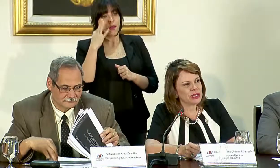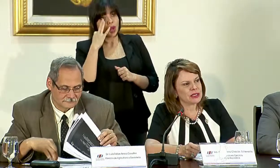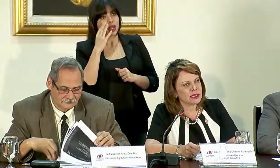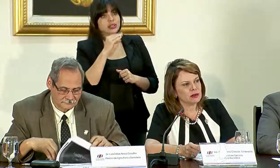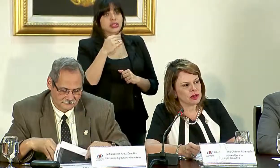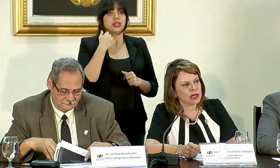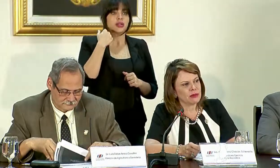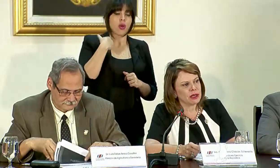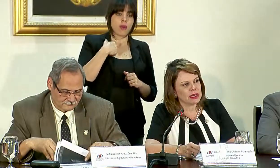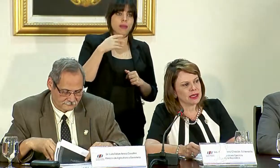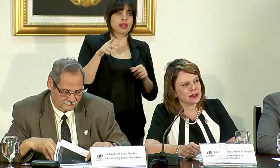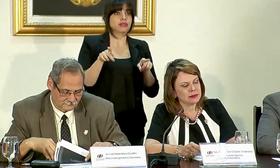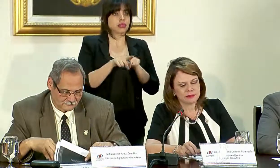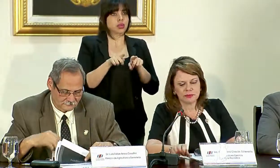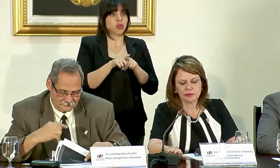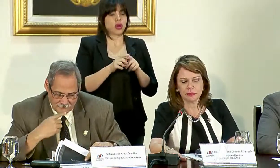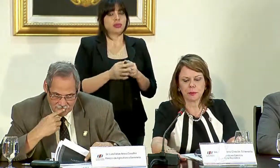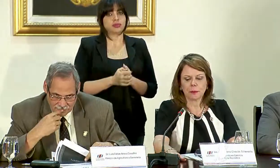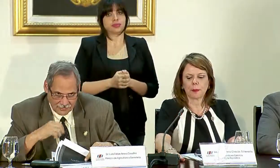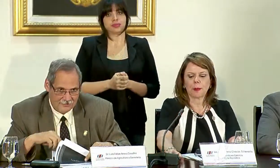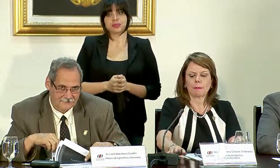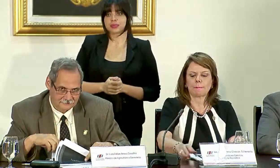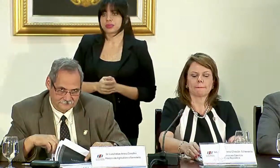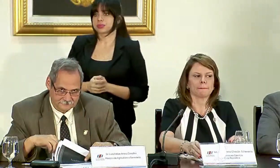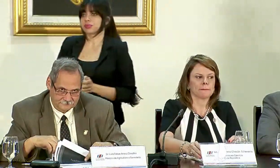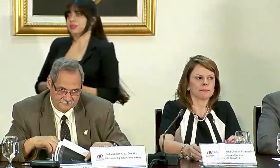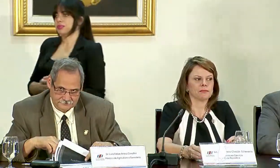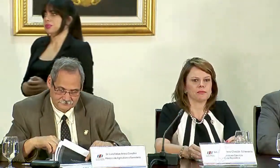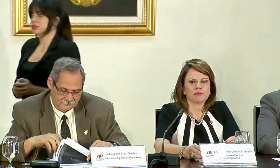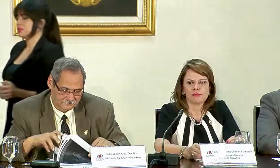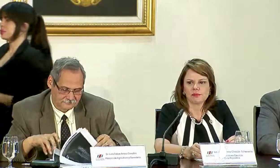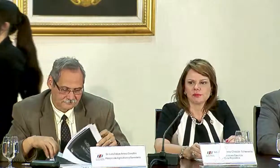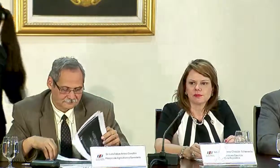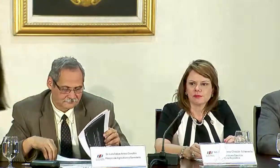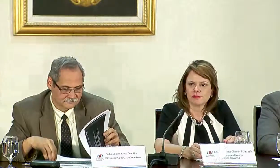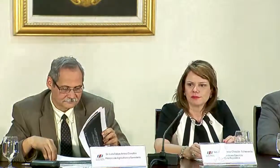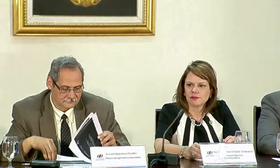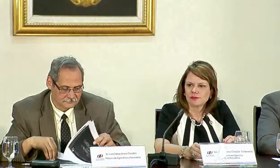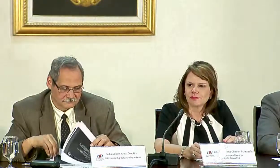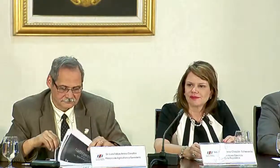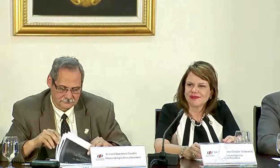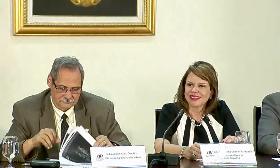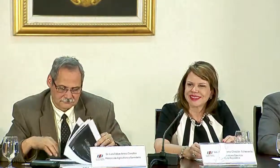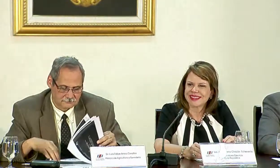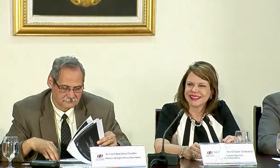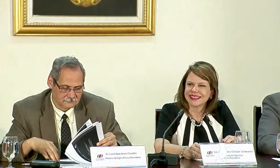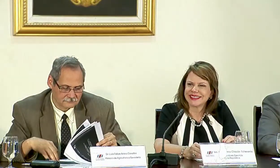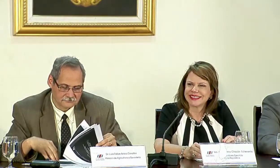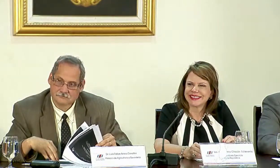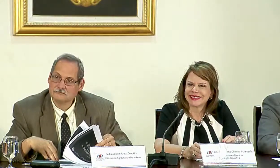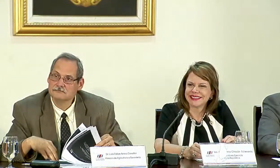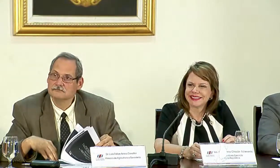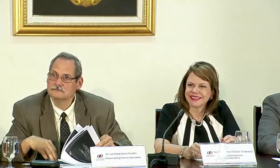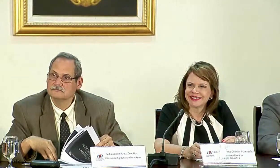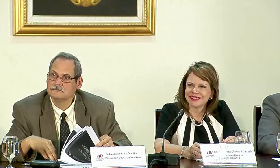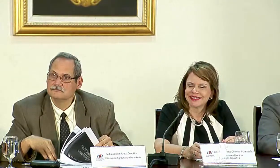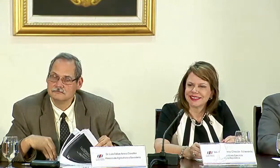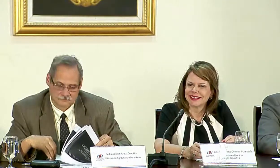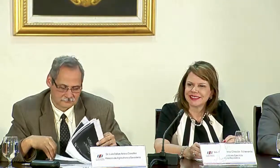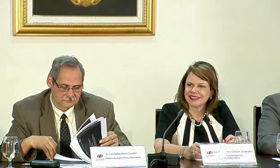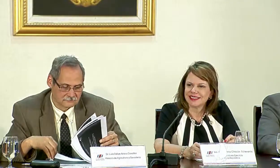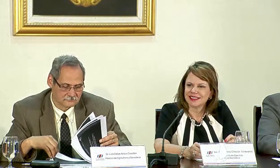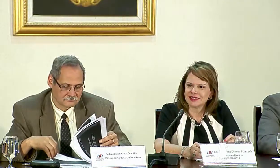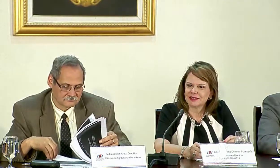hecho por las mujeres, tiene una gran valía. Molina. Buenas tardes, doña Elena y a los señores